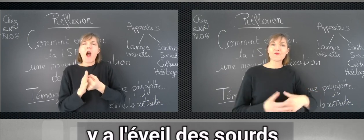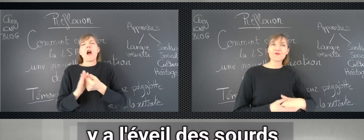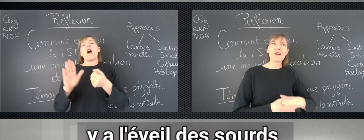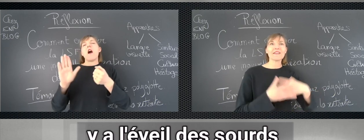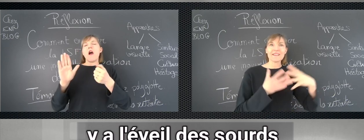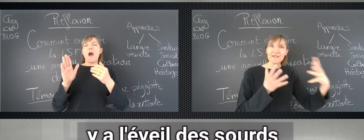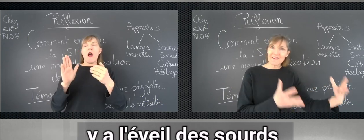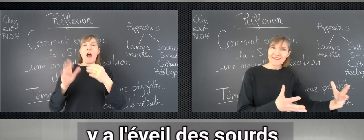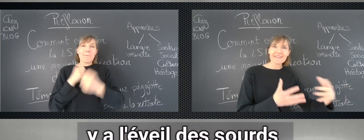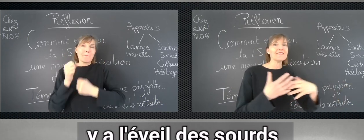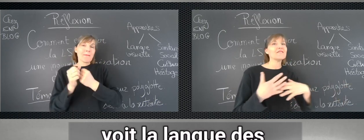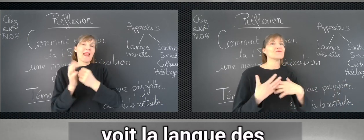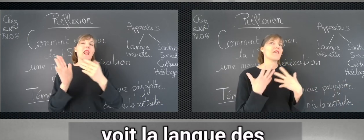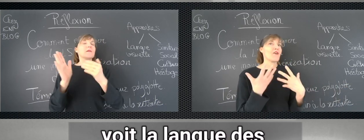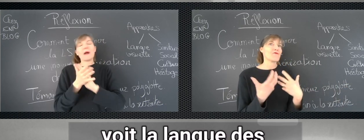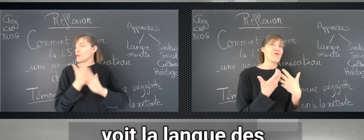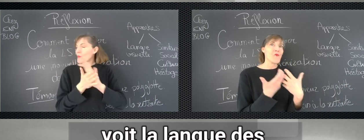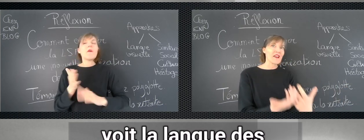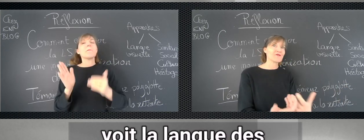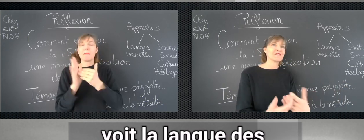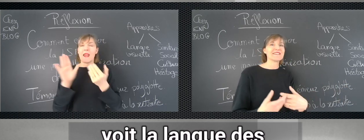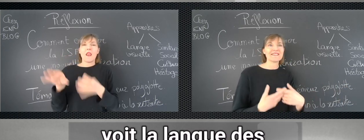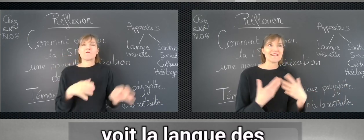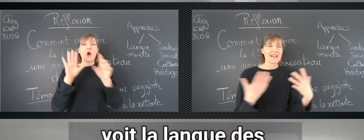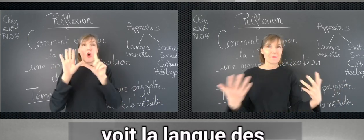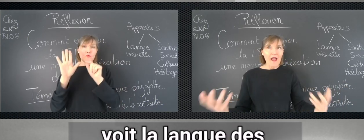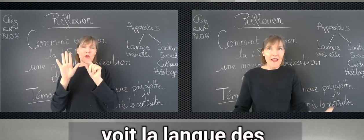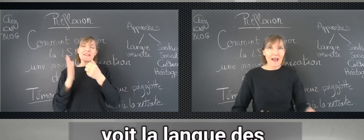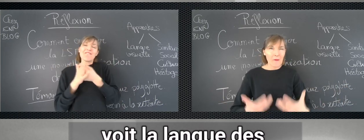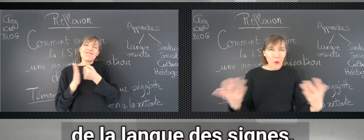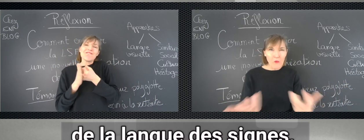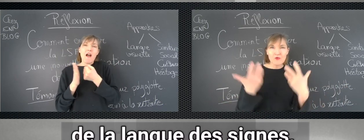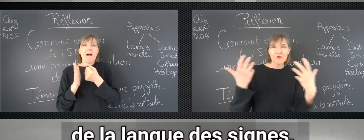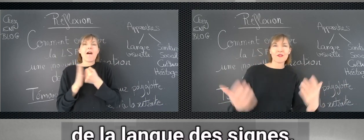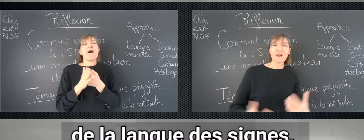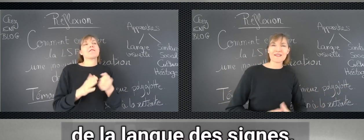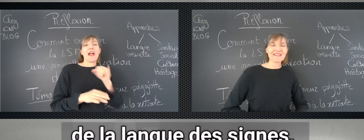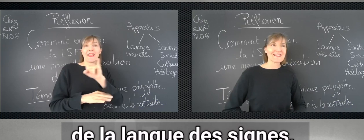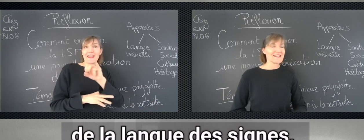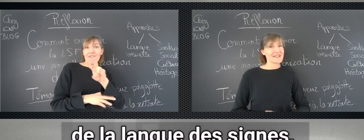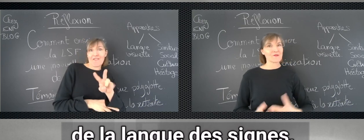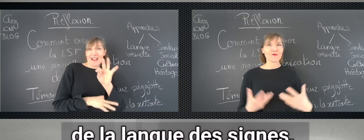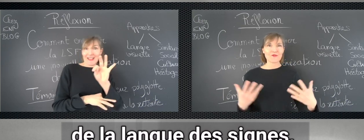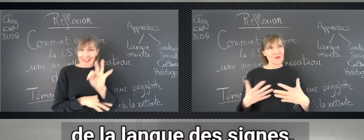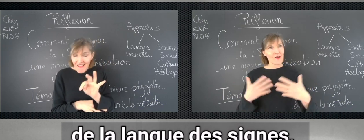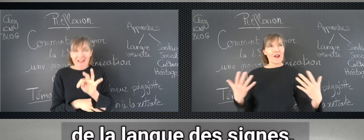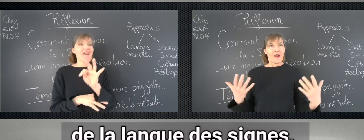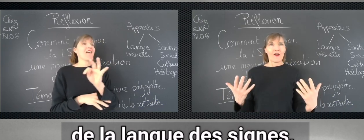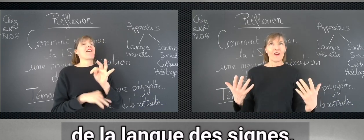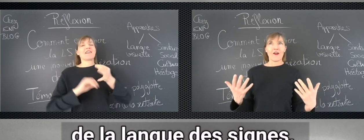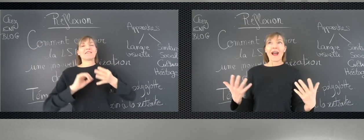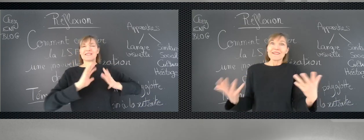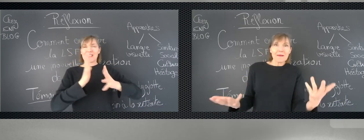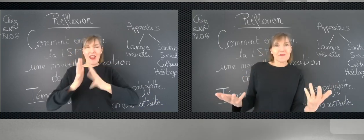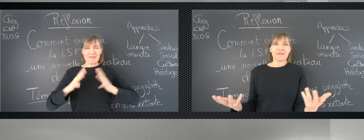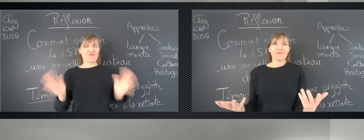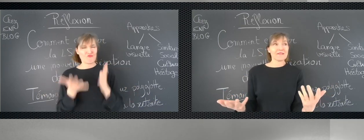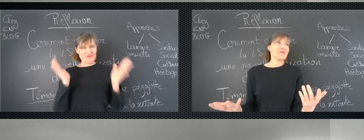sourds avec IVD. On voit la langue des signes. Il la promotion de la langue des signes. Les sourds s'acceptent parce qu